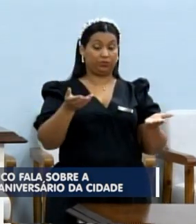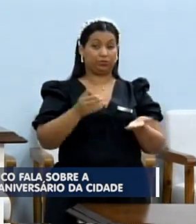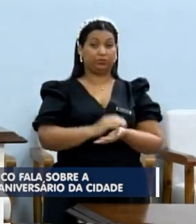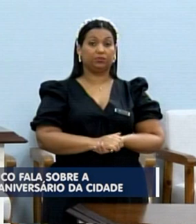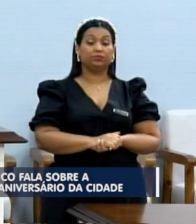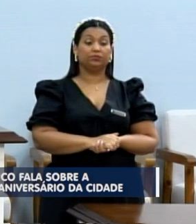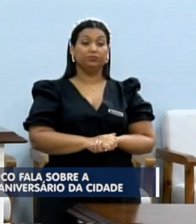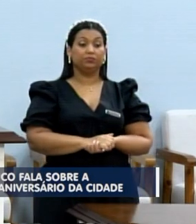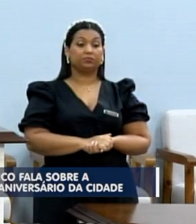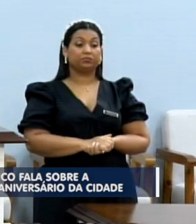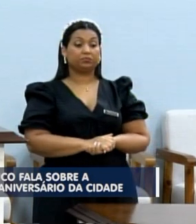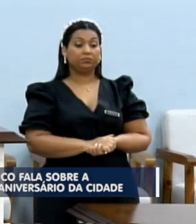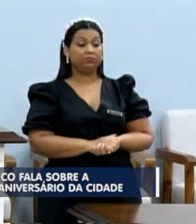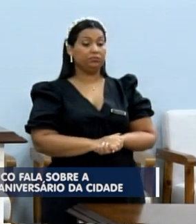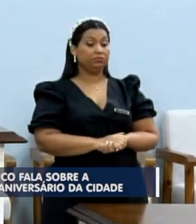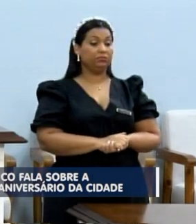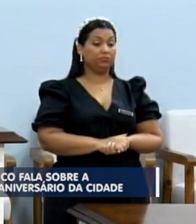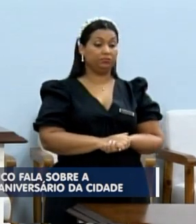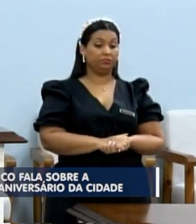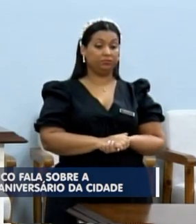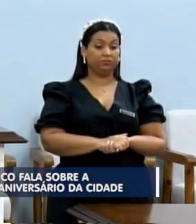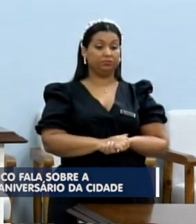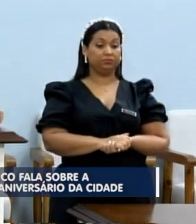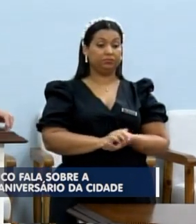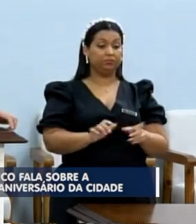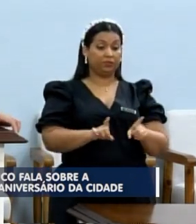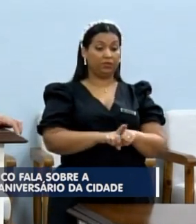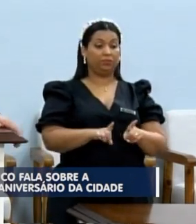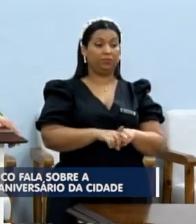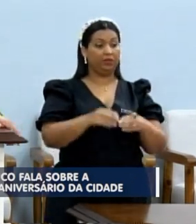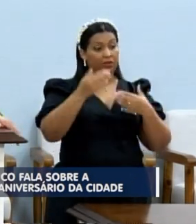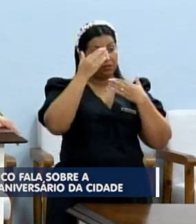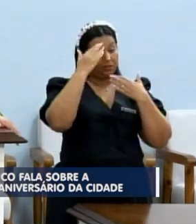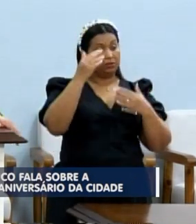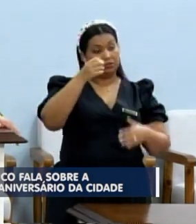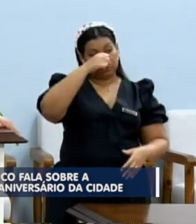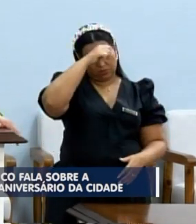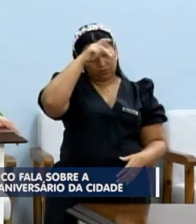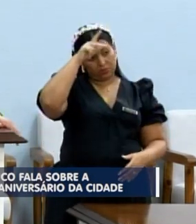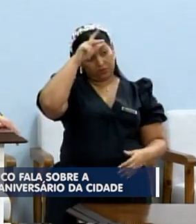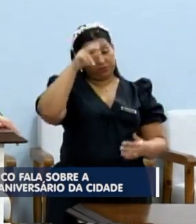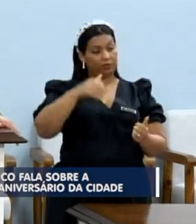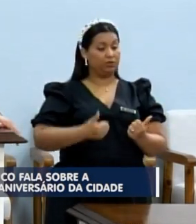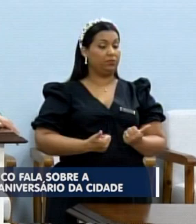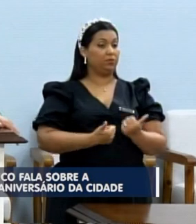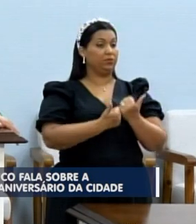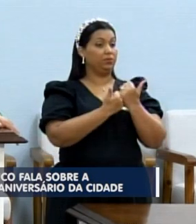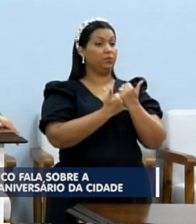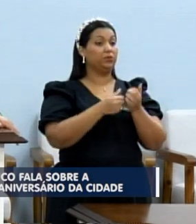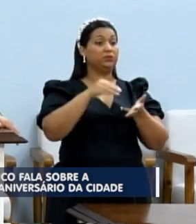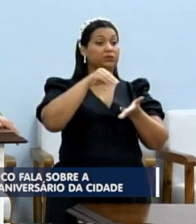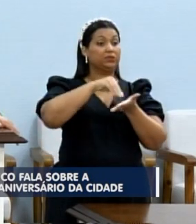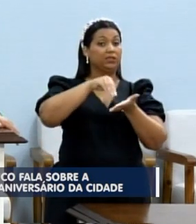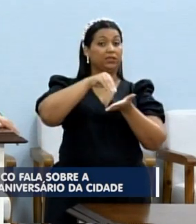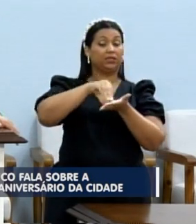E eu quero aqui agradecer ao senhor prefeito pelo apoio, ao secretário de